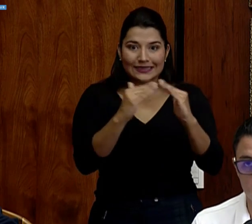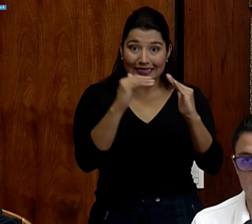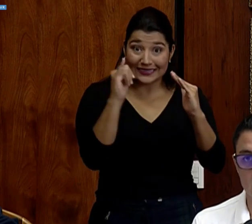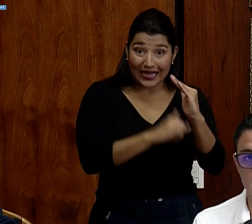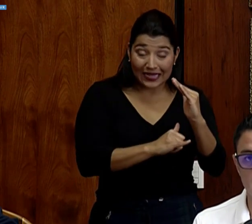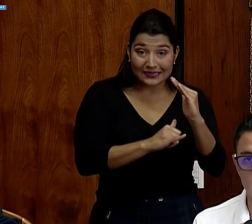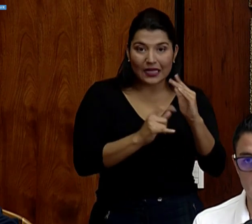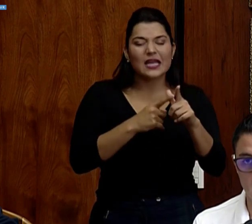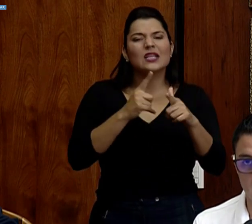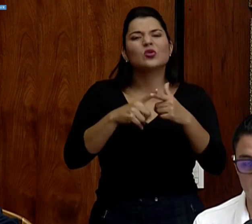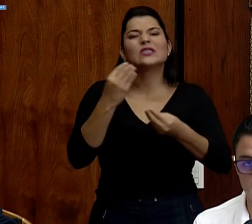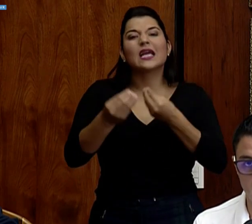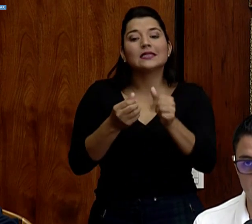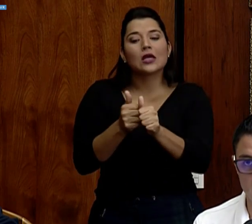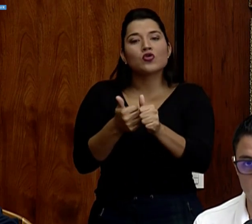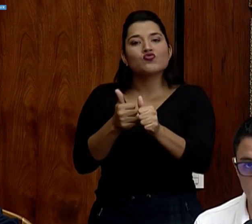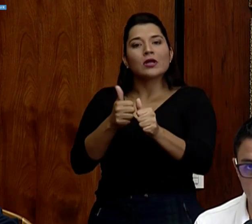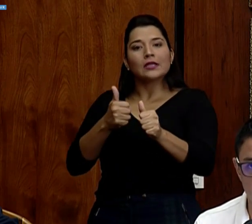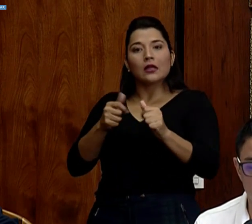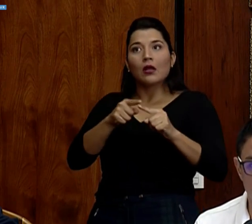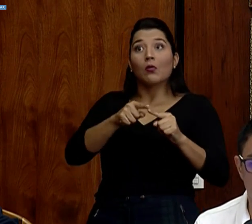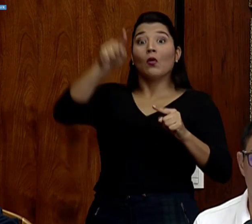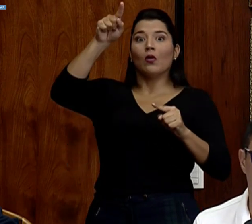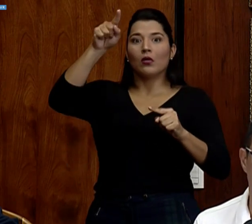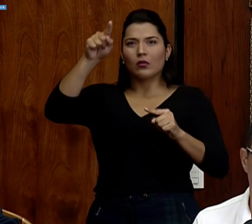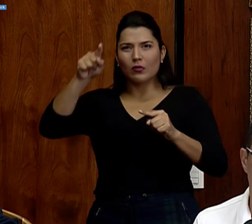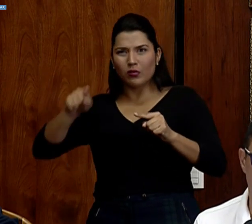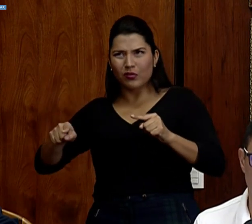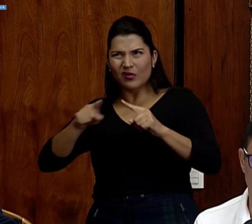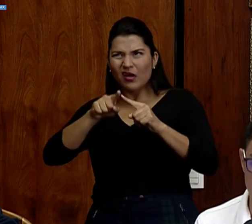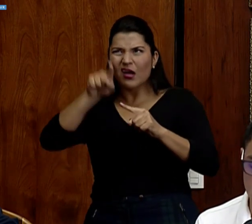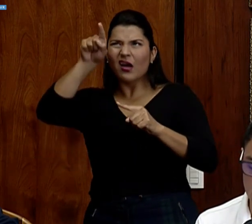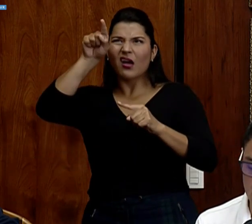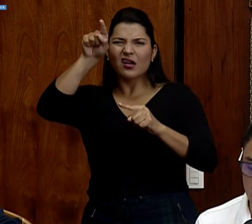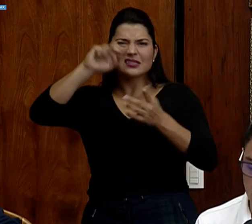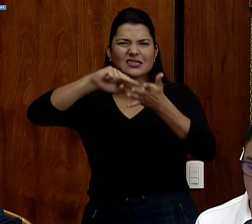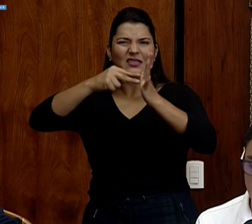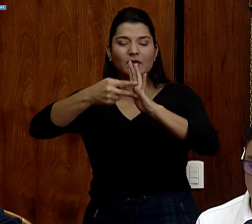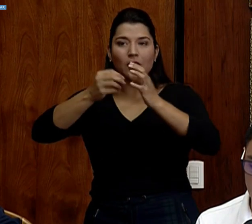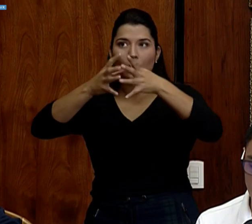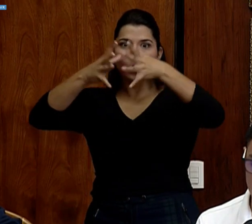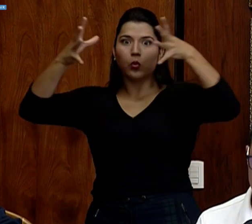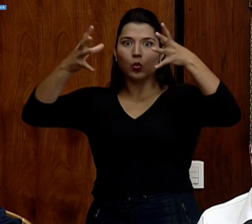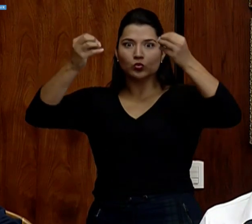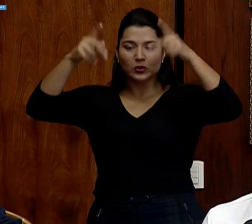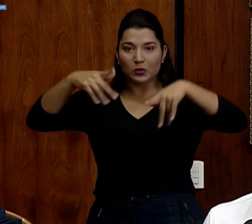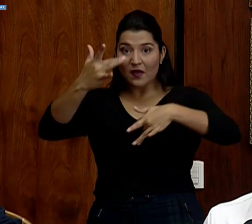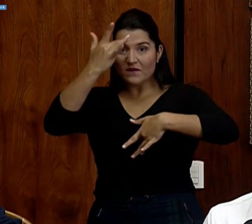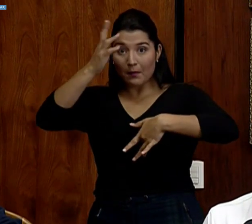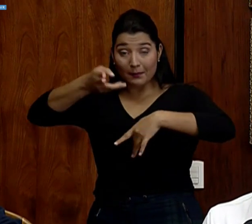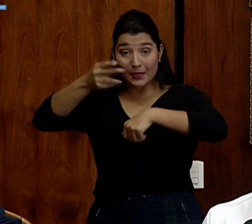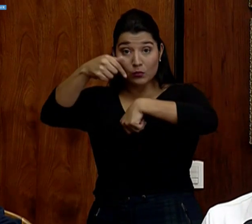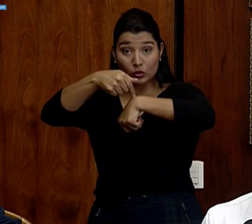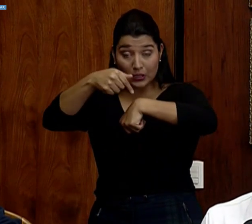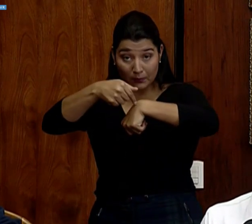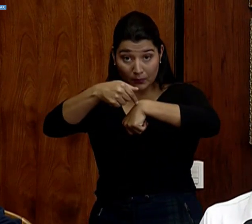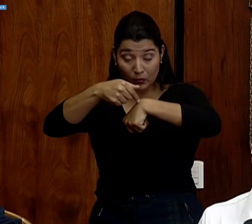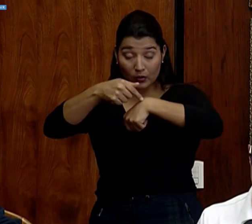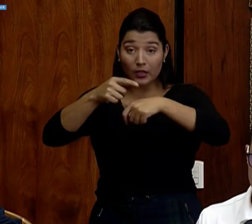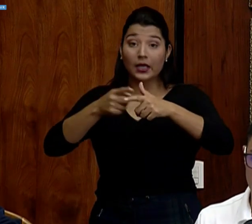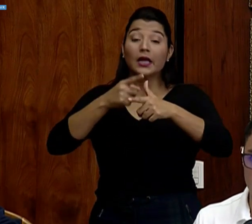Si usted restringe absolutamente, por ejemplo, a las personas que puedan salir, cuando quitamos esa restricción,